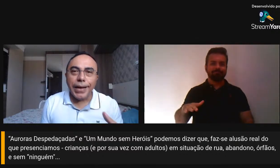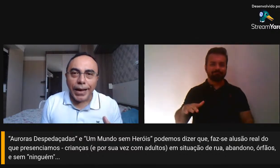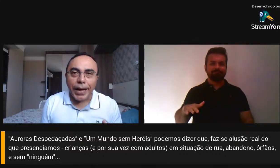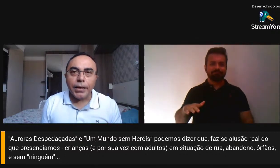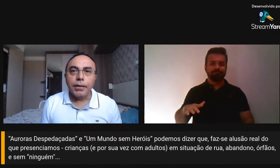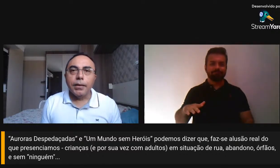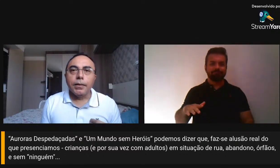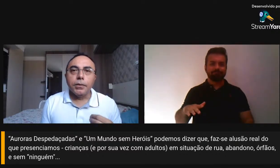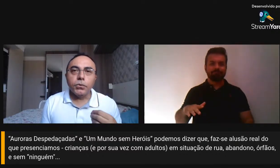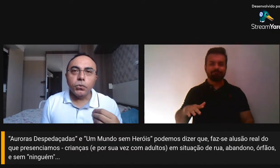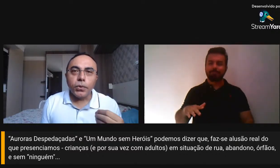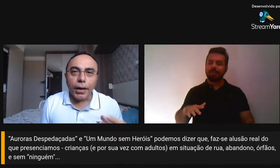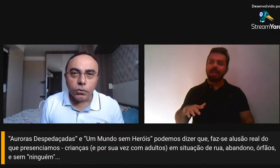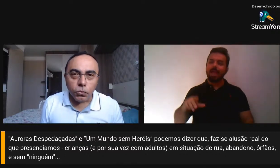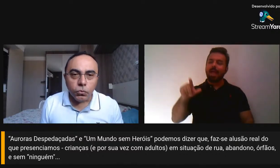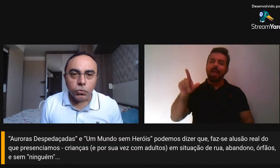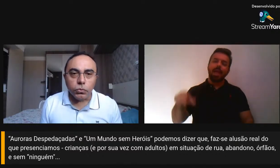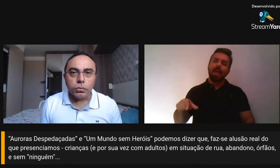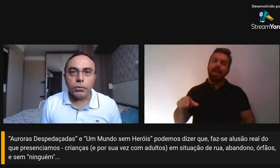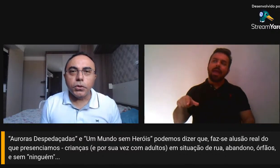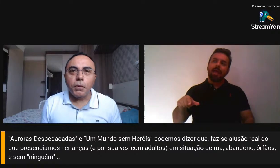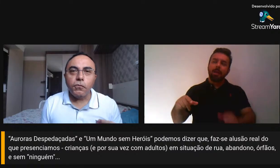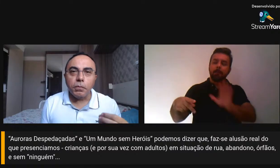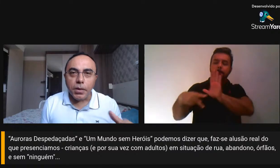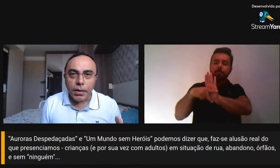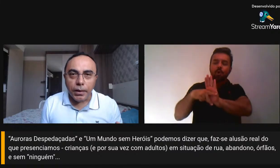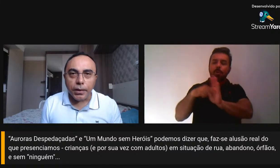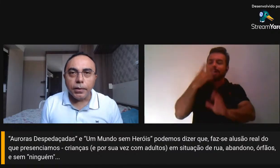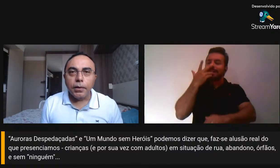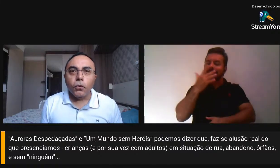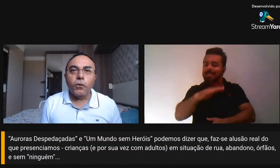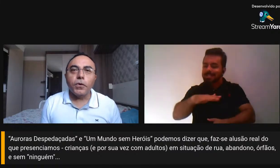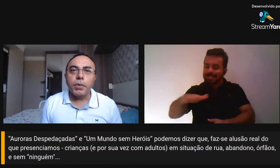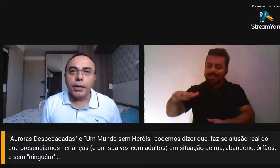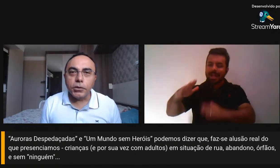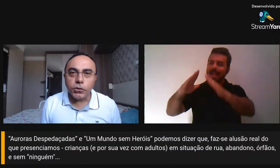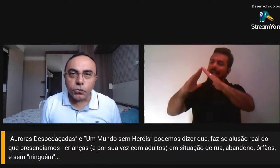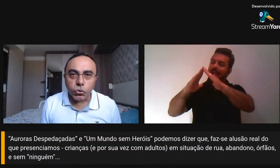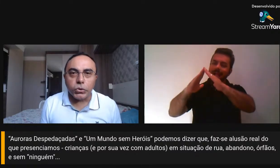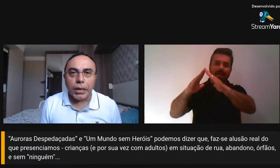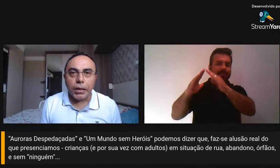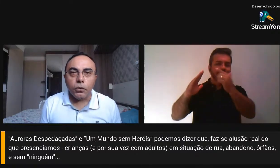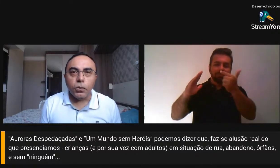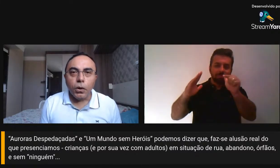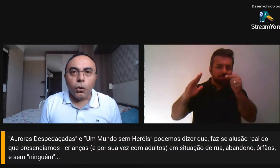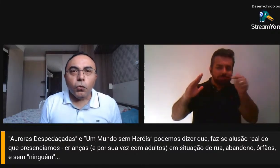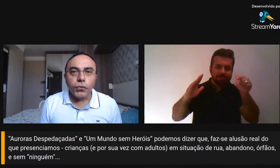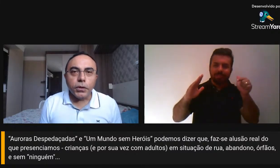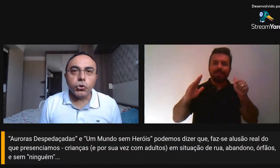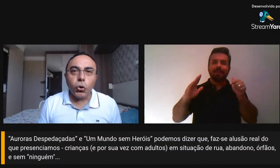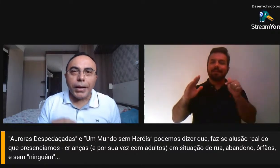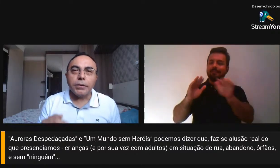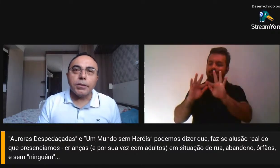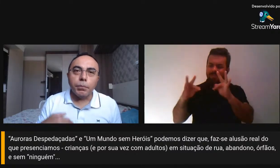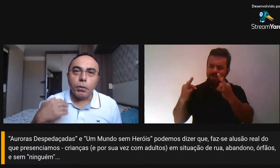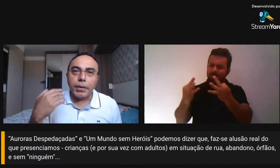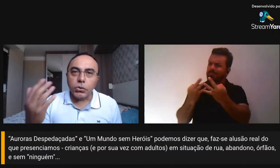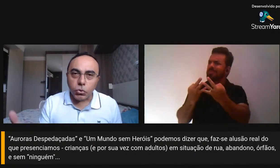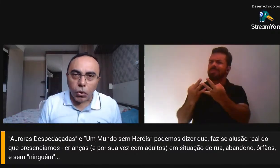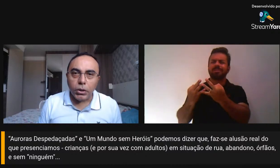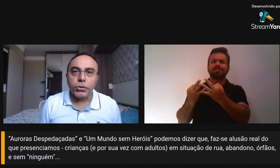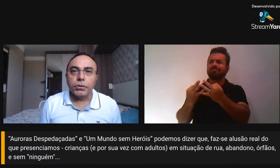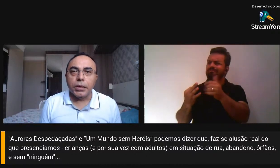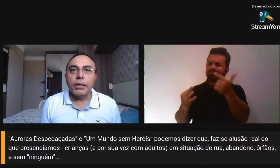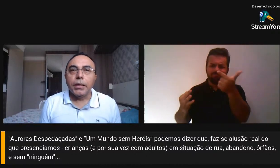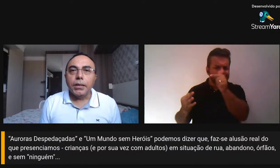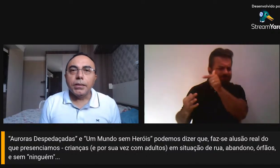lar, não tem um lugar no mundo, não tem uma família, ou a família é desfuncional, ou ficam jogados à própria